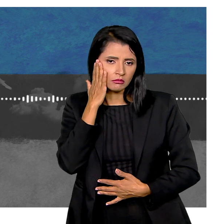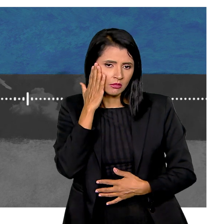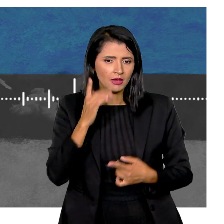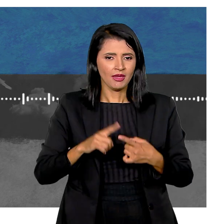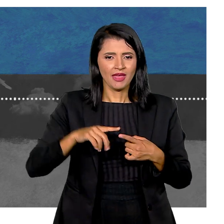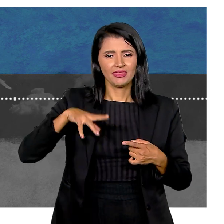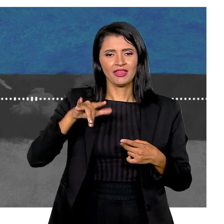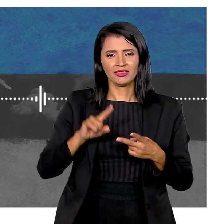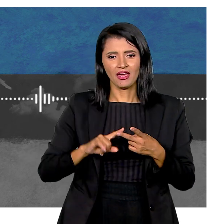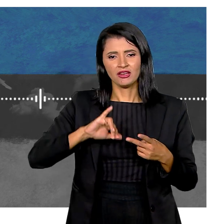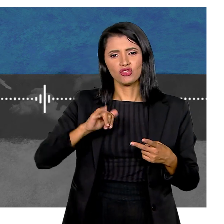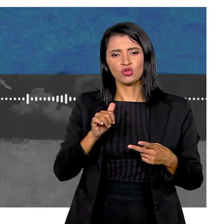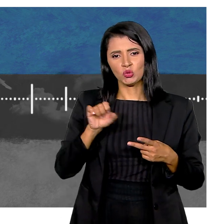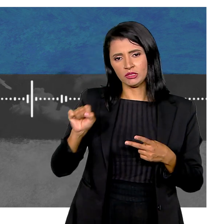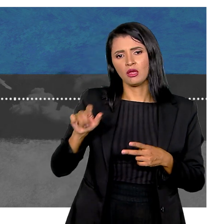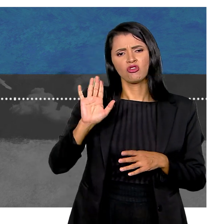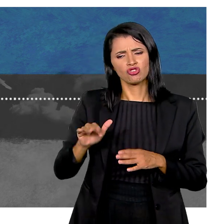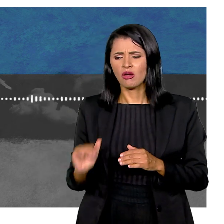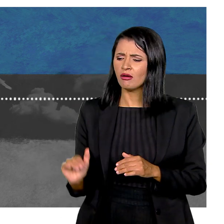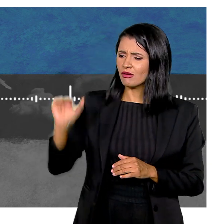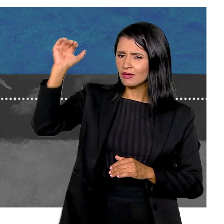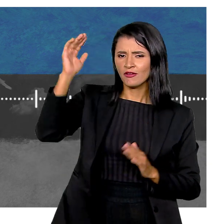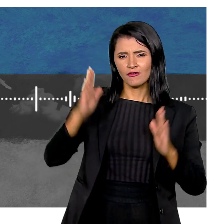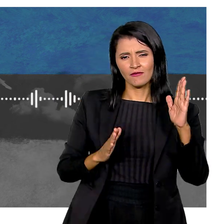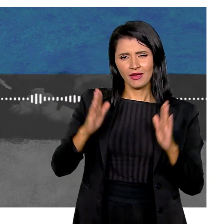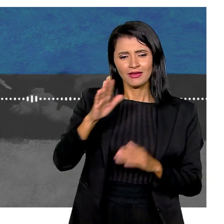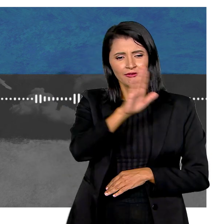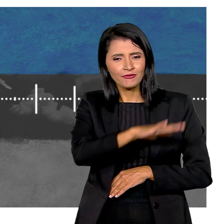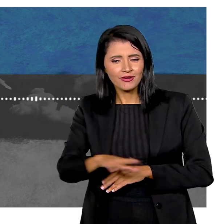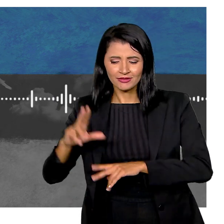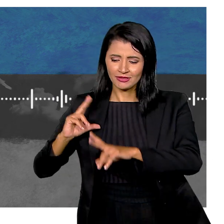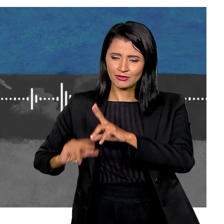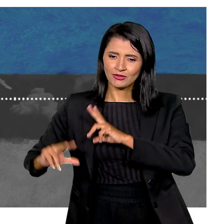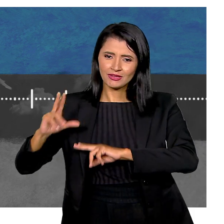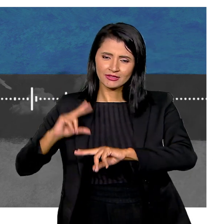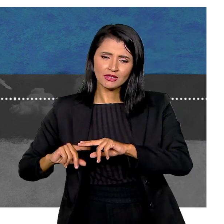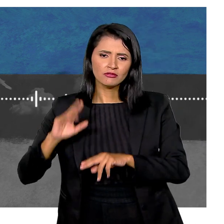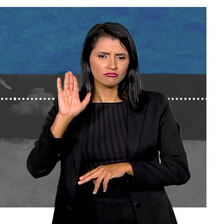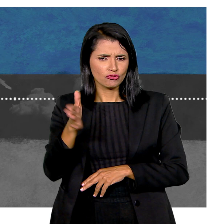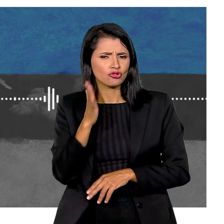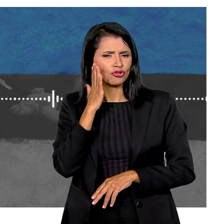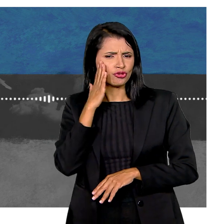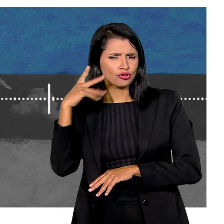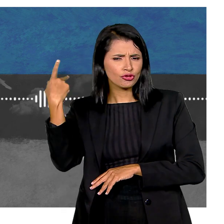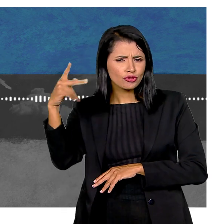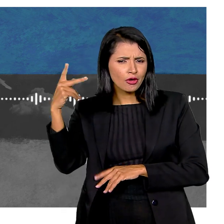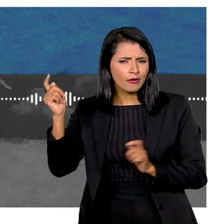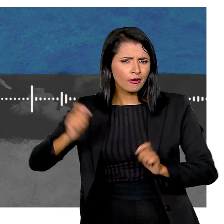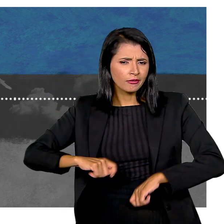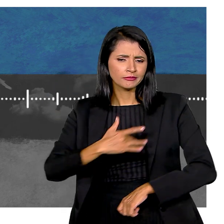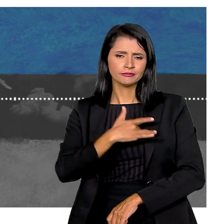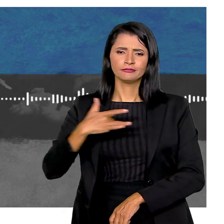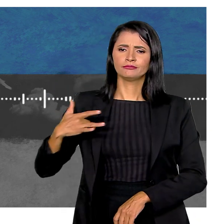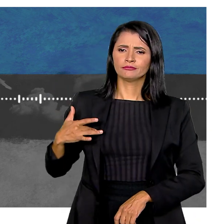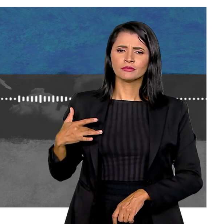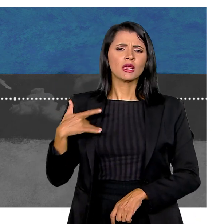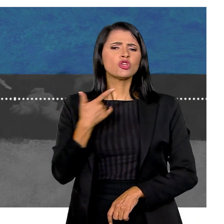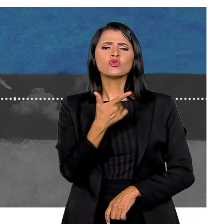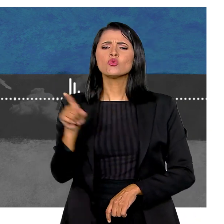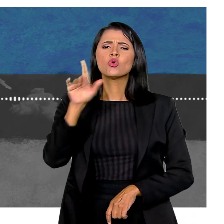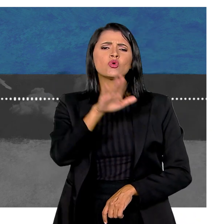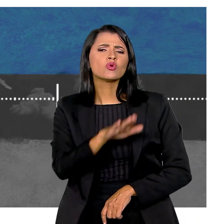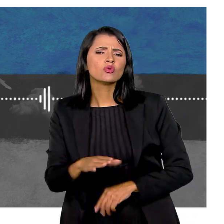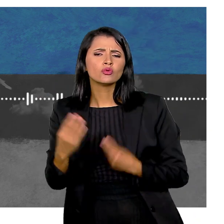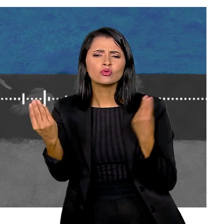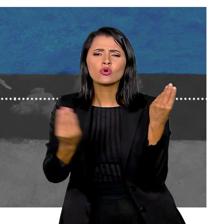Natália e o José já são crianças grandes Naquela fase entre infância e adolescência Que já entendem a própria condição de saúde